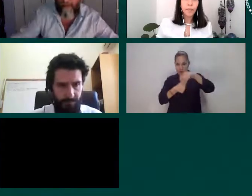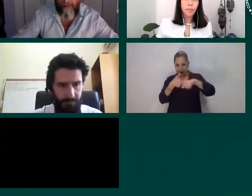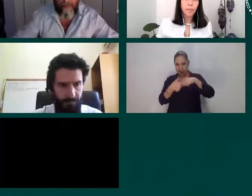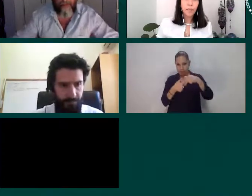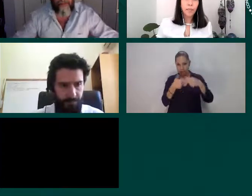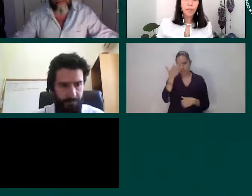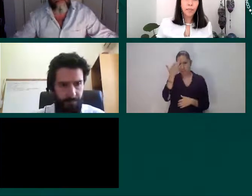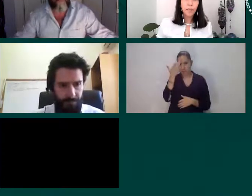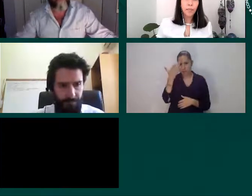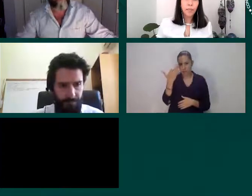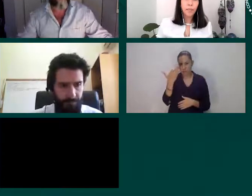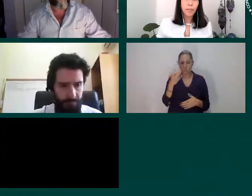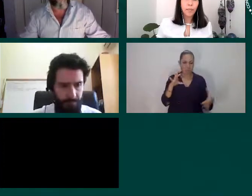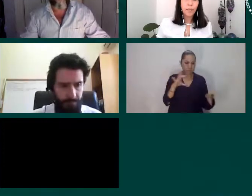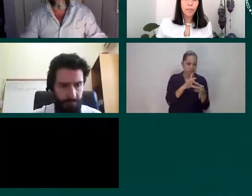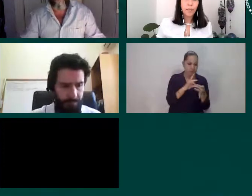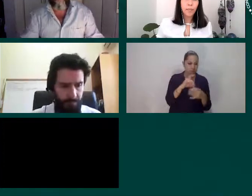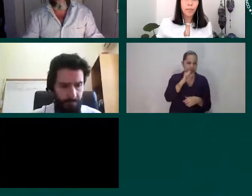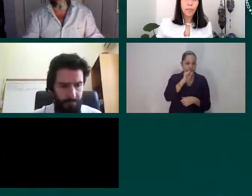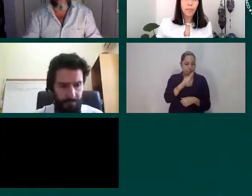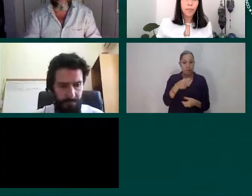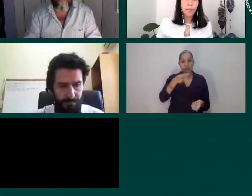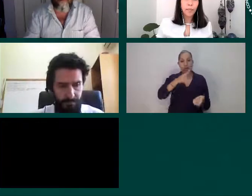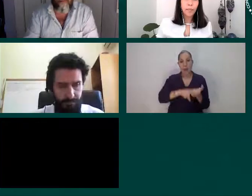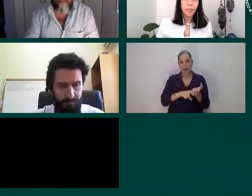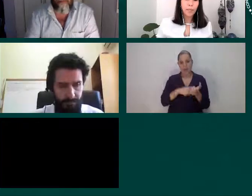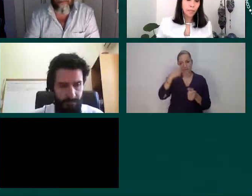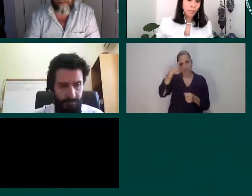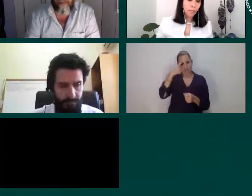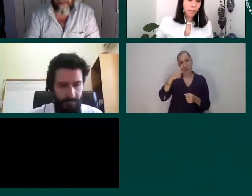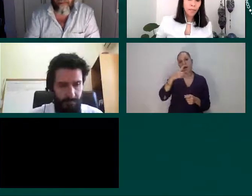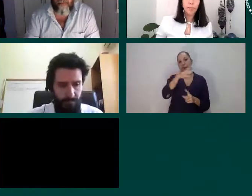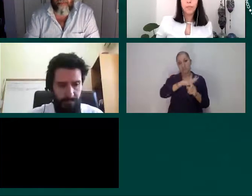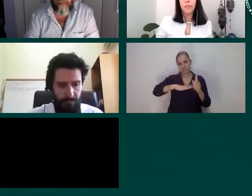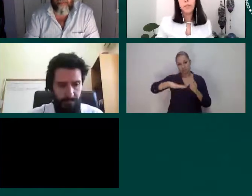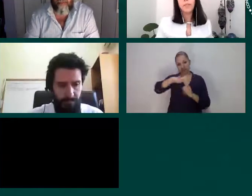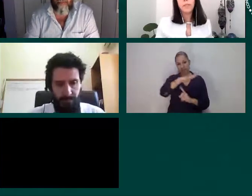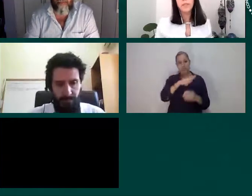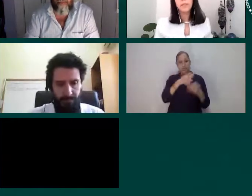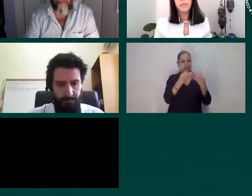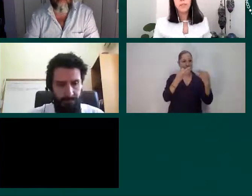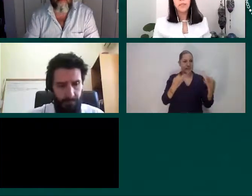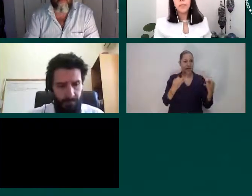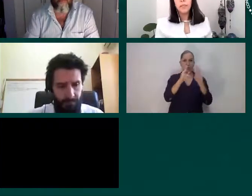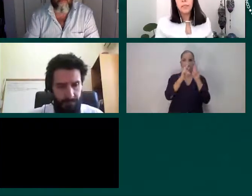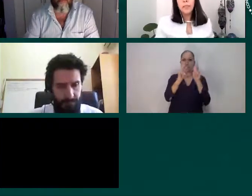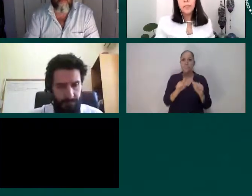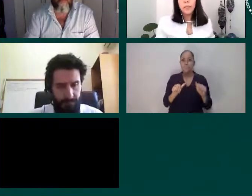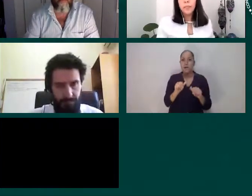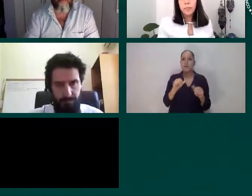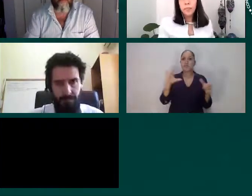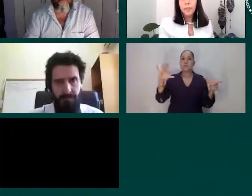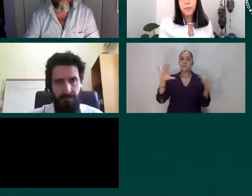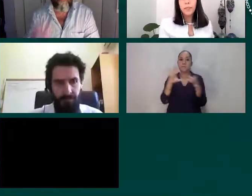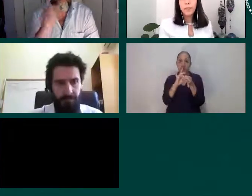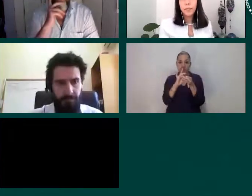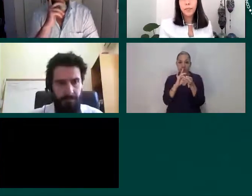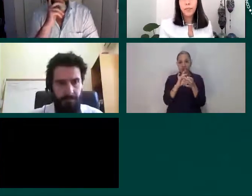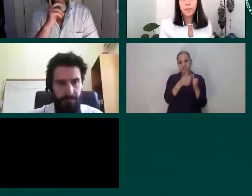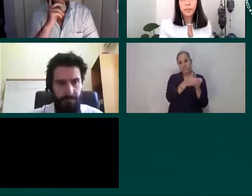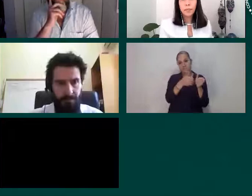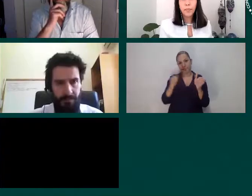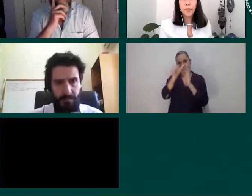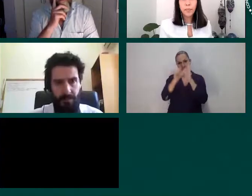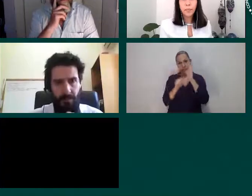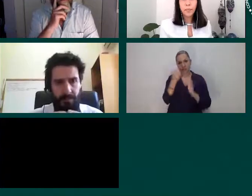Territorios de Paz, que se celebra durante este mes de octubre en la Ciudad de México y también, por supuesto, con la celebración que